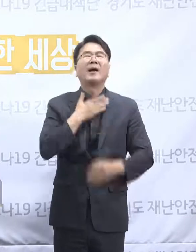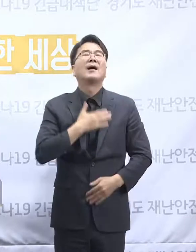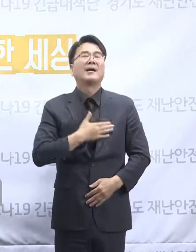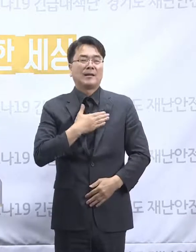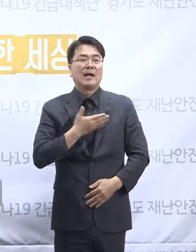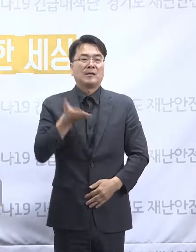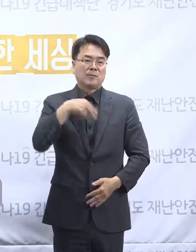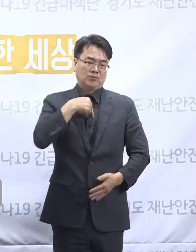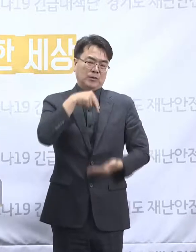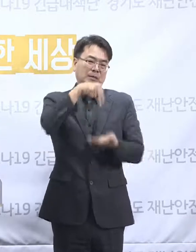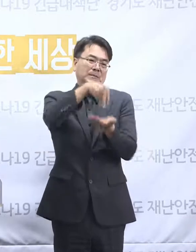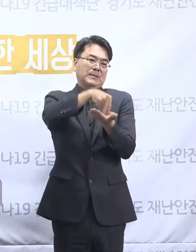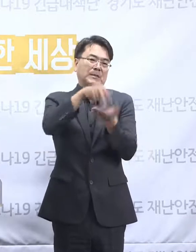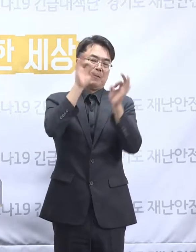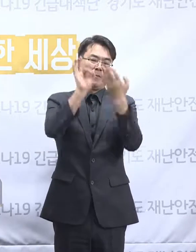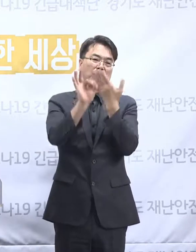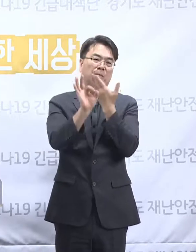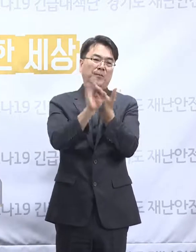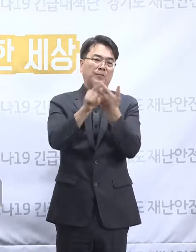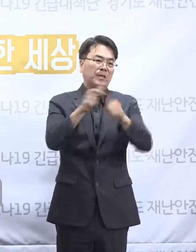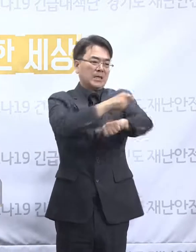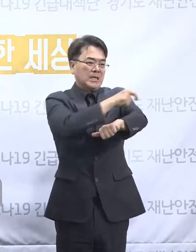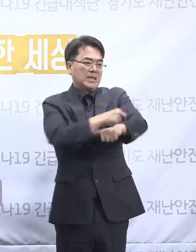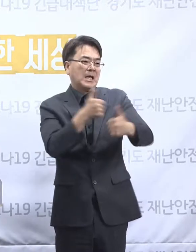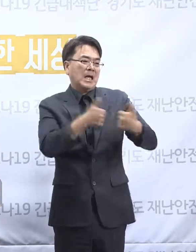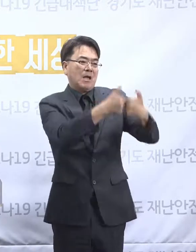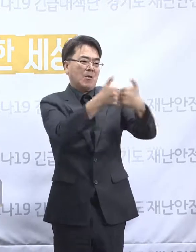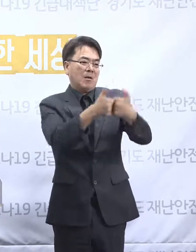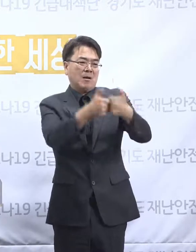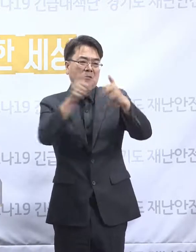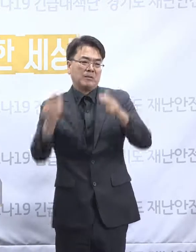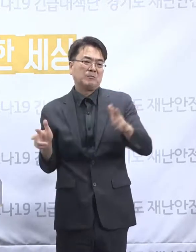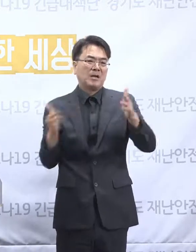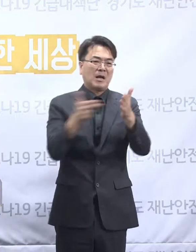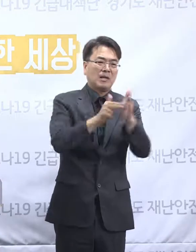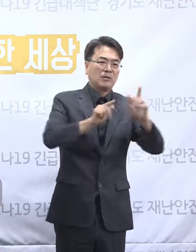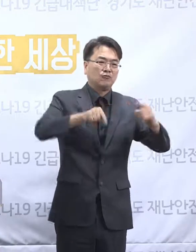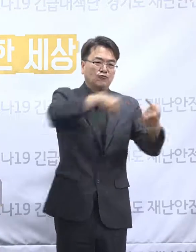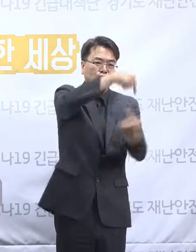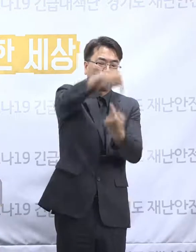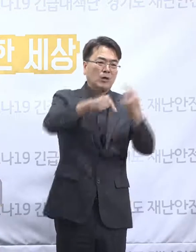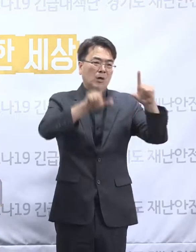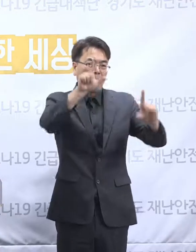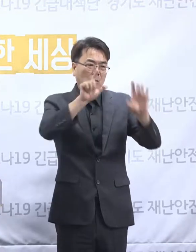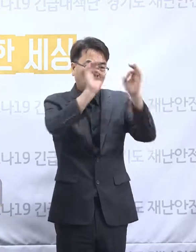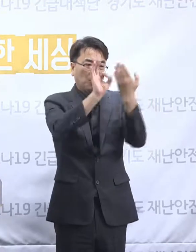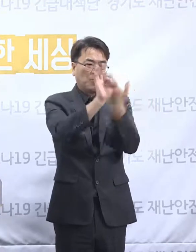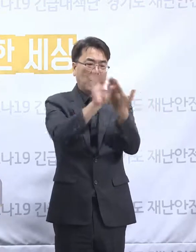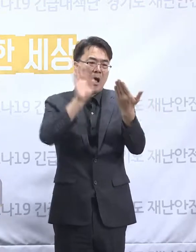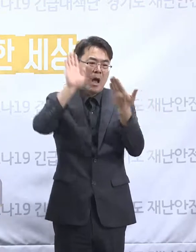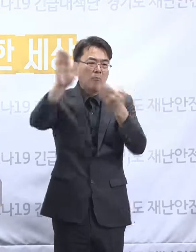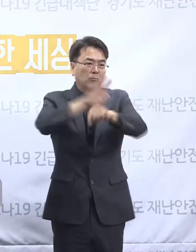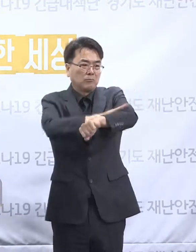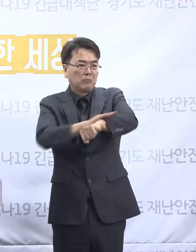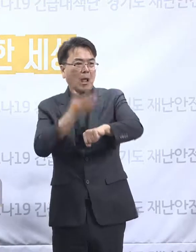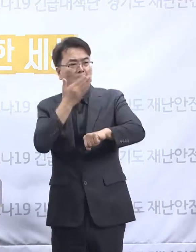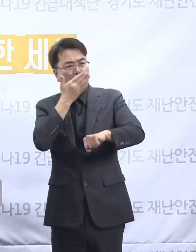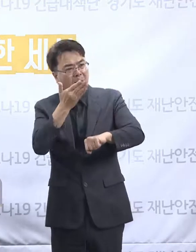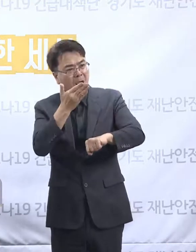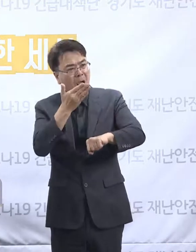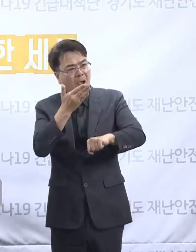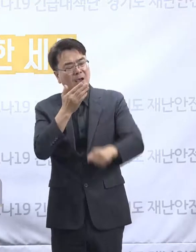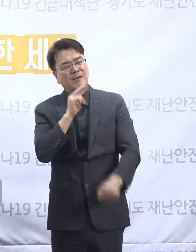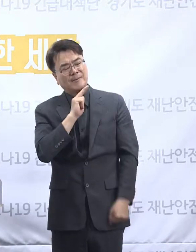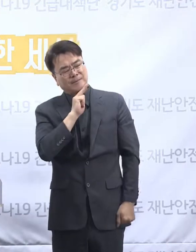저희들이 보기에는 이 사회를 그렇게 운영하는 것은 앞으로 정말 잘할 수 있을까 하는 그런